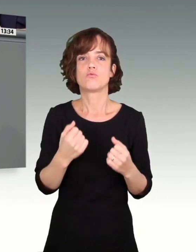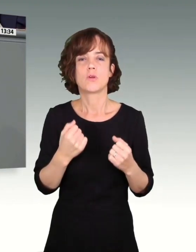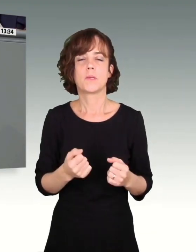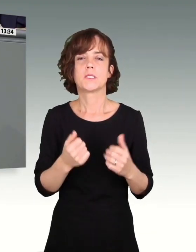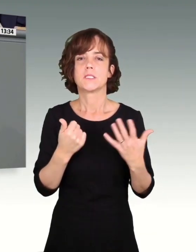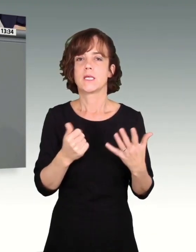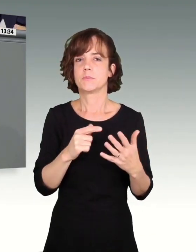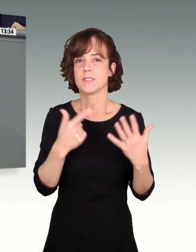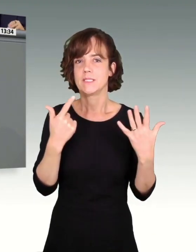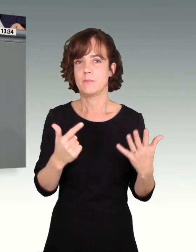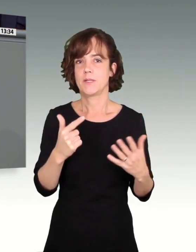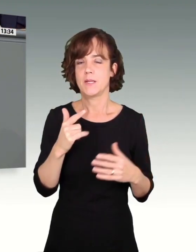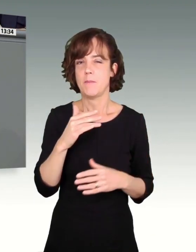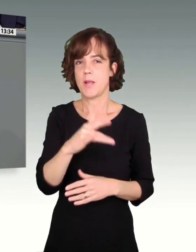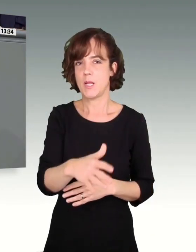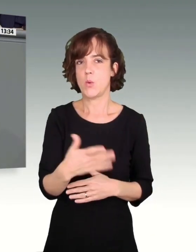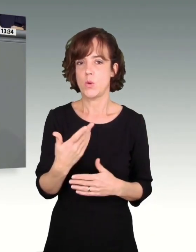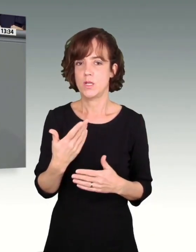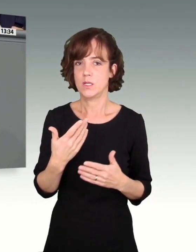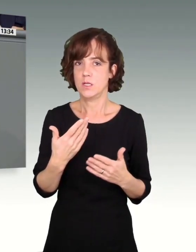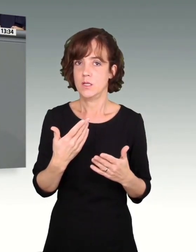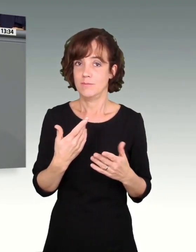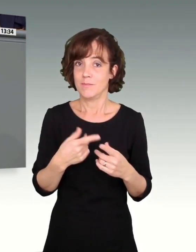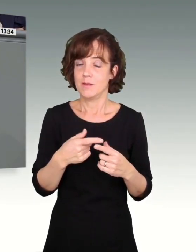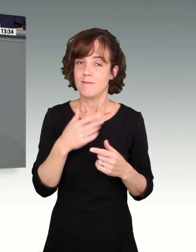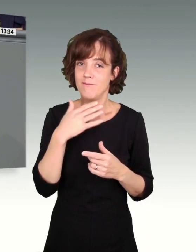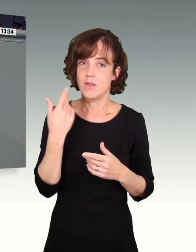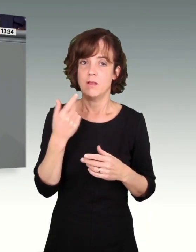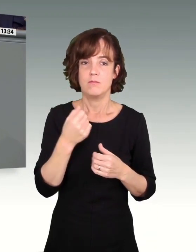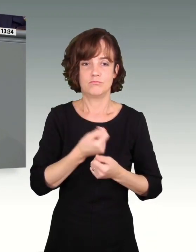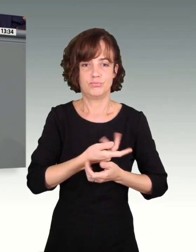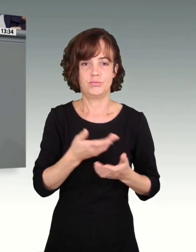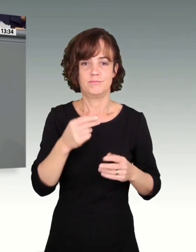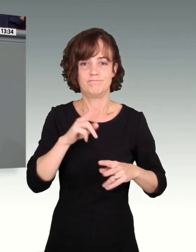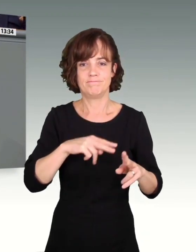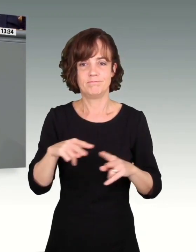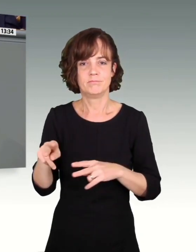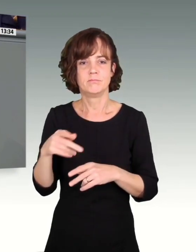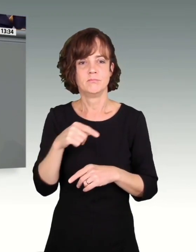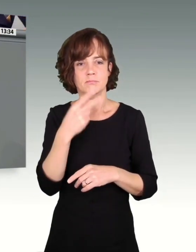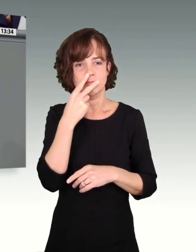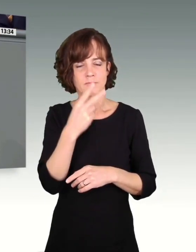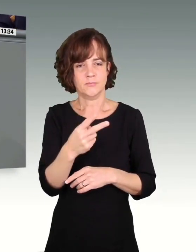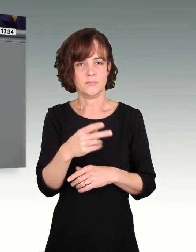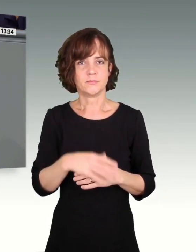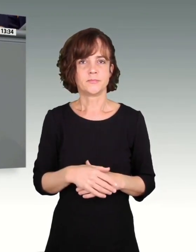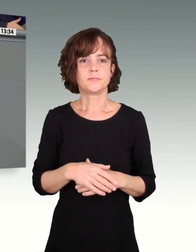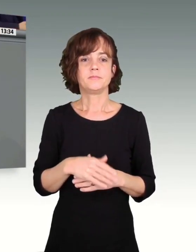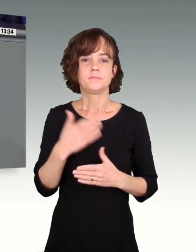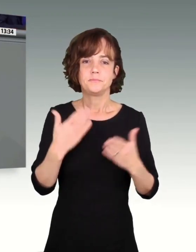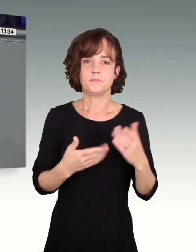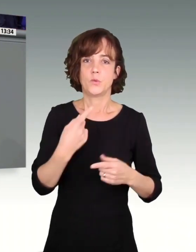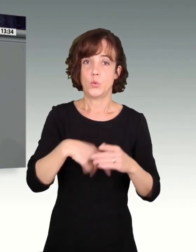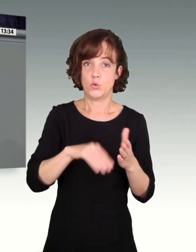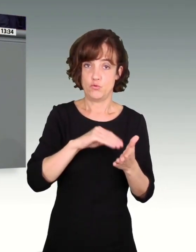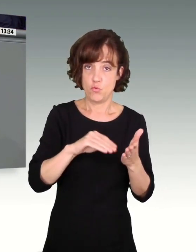6 bis 7 Millionen und vielfältigst letztendlich in der Inanspruchnahme. Entweder durch